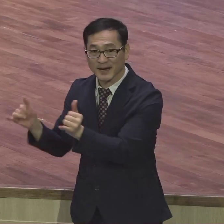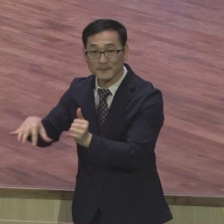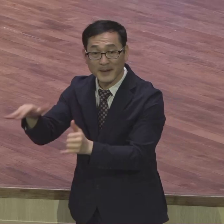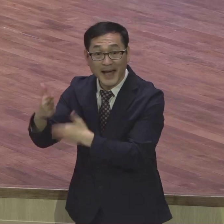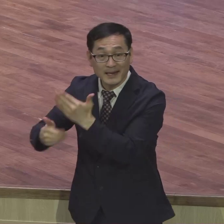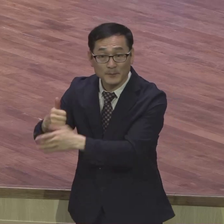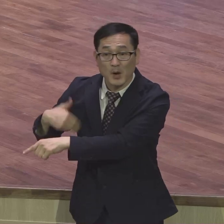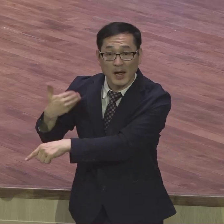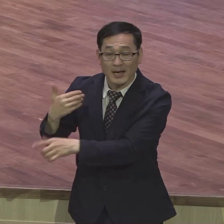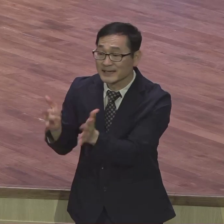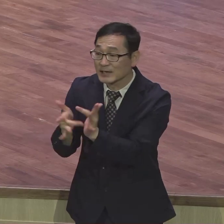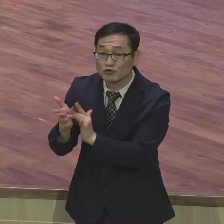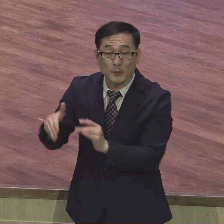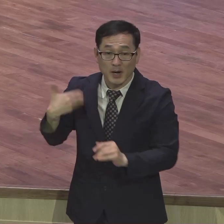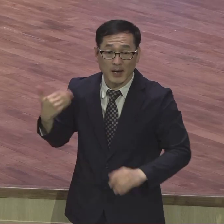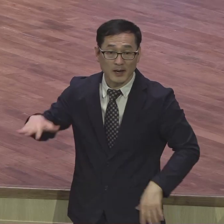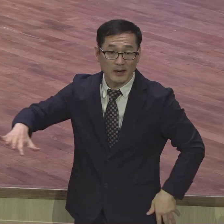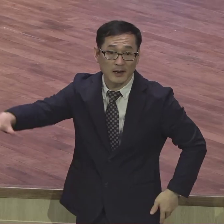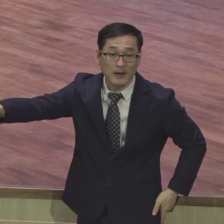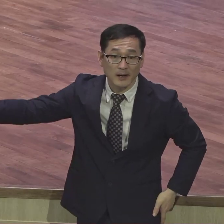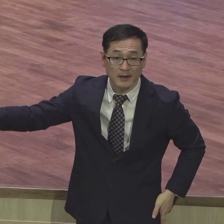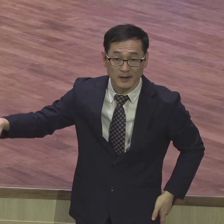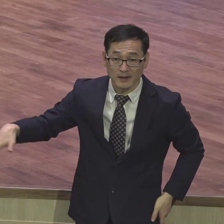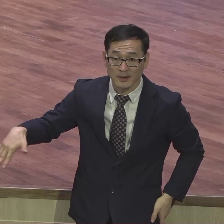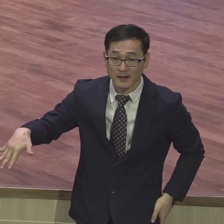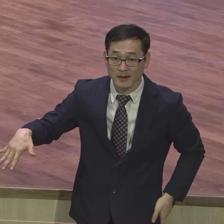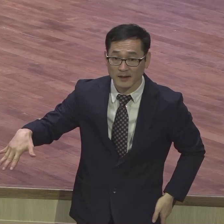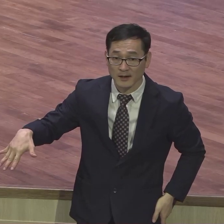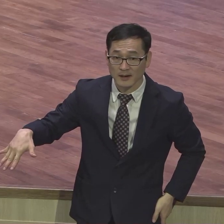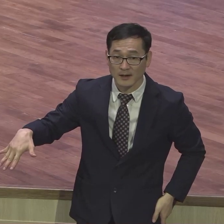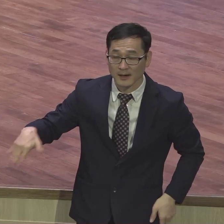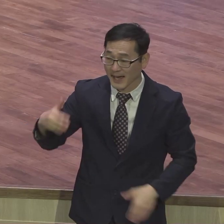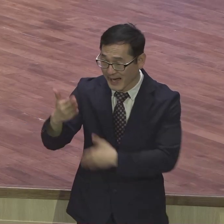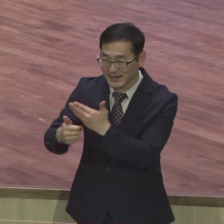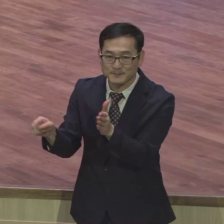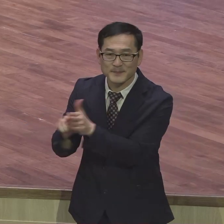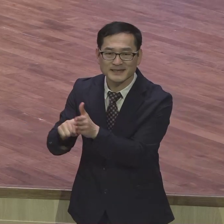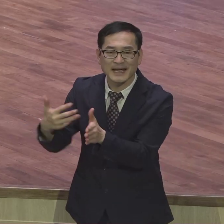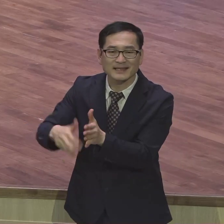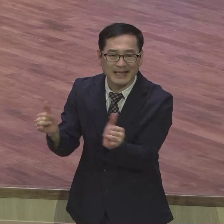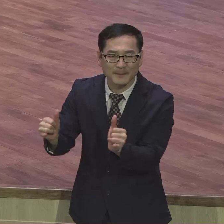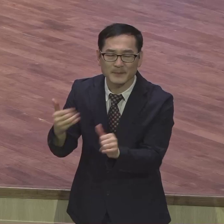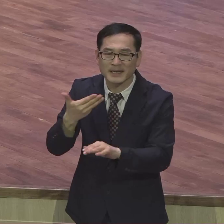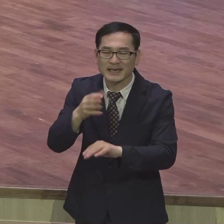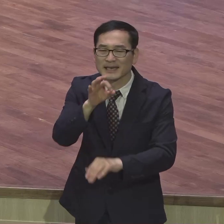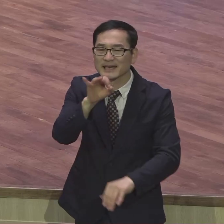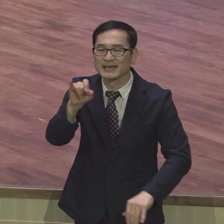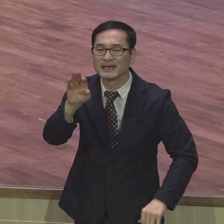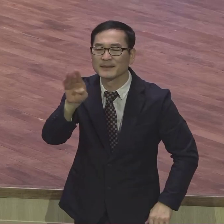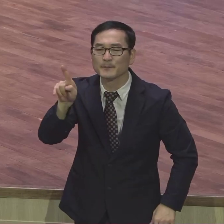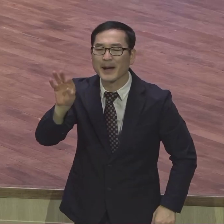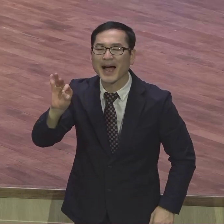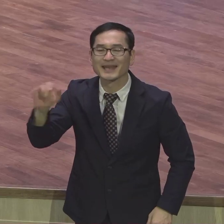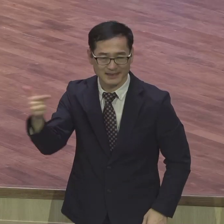모르는 사람을 말하거든요 하나님을 안 믿는 나라 이방인을 위해서 그리스도의